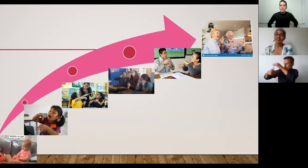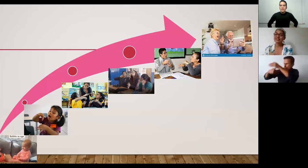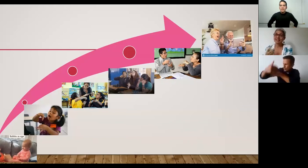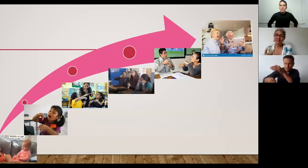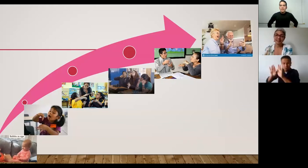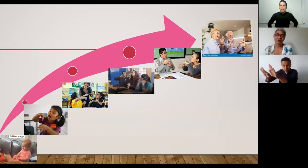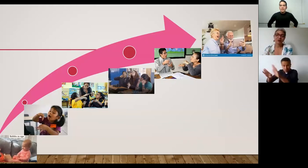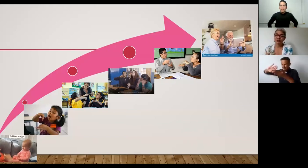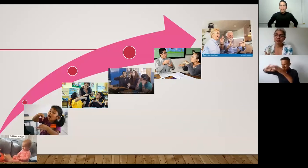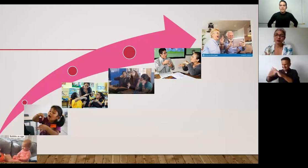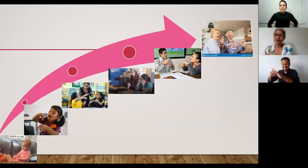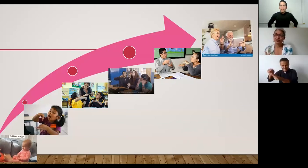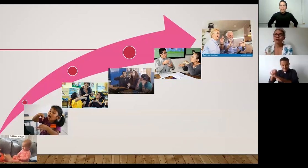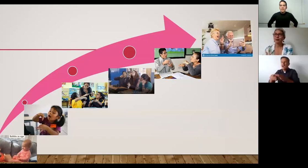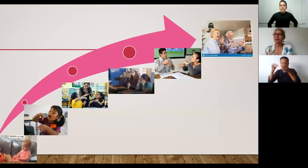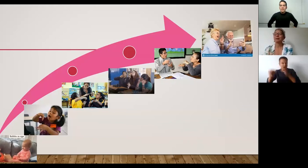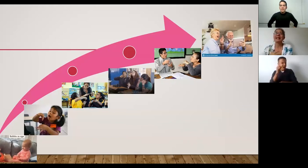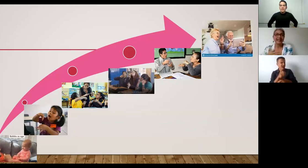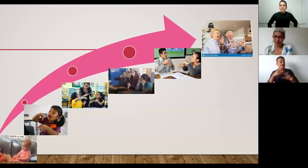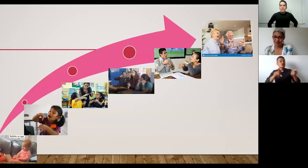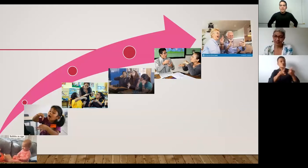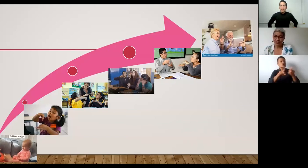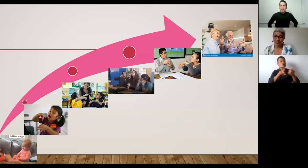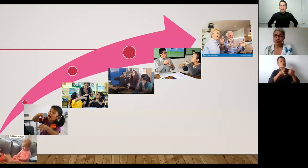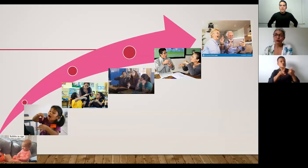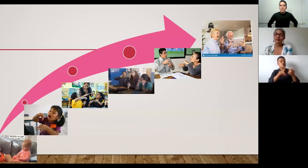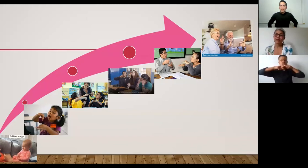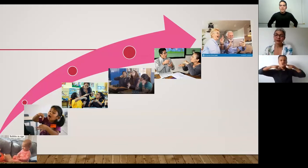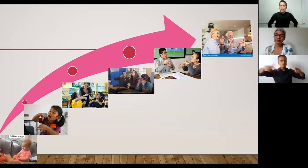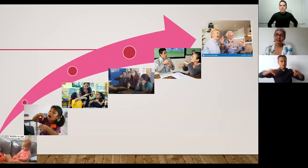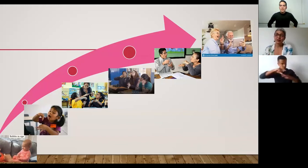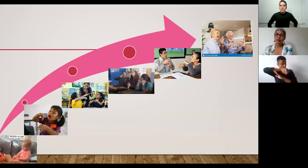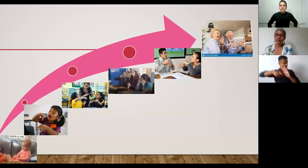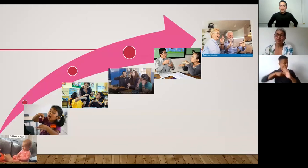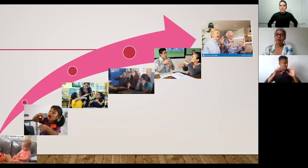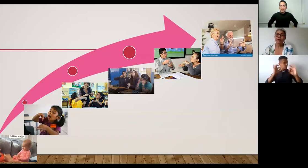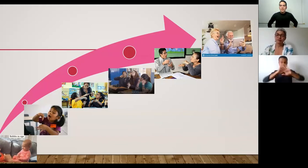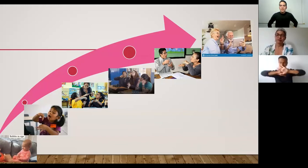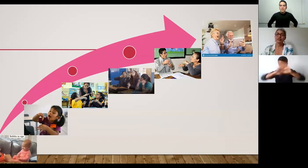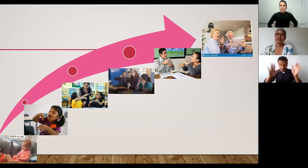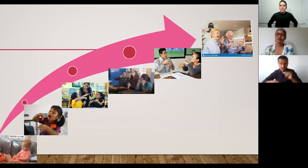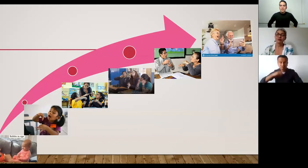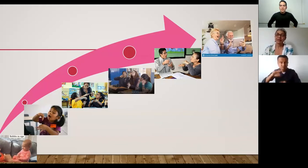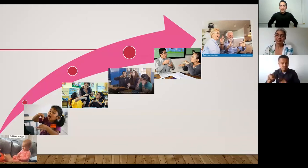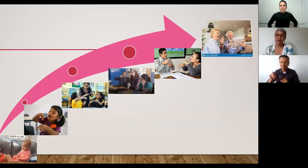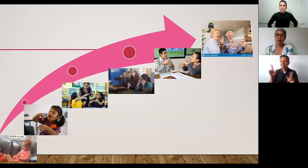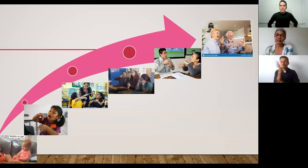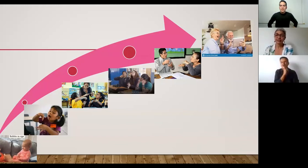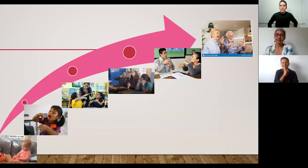una realidad como derecho lingüístico pleno todavía no lo es ¿por qué? porque hay unos imaginarios sociales